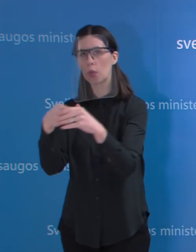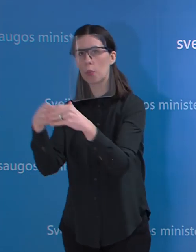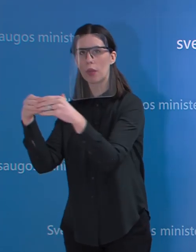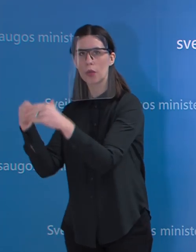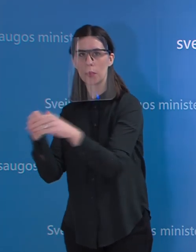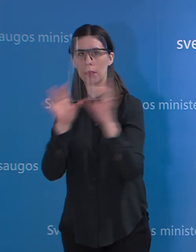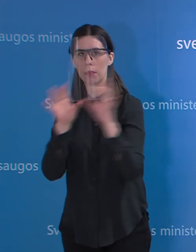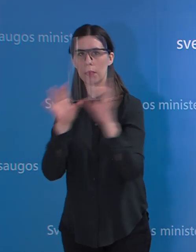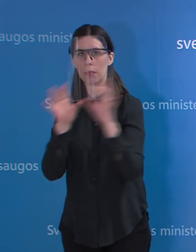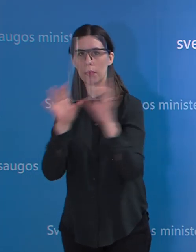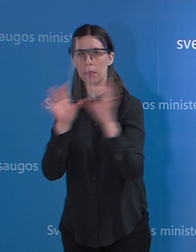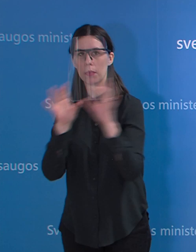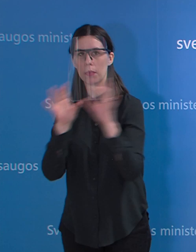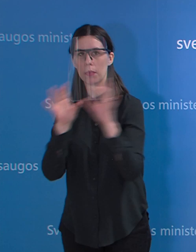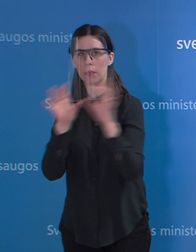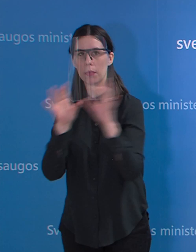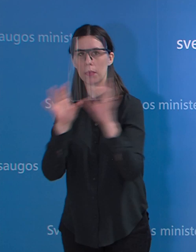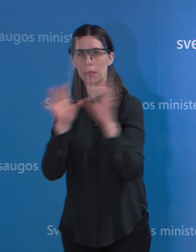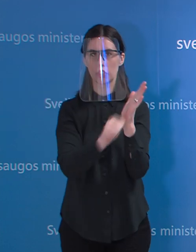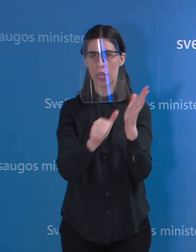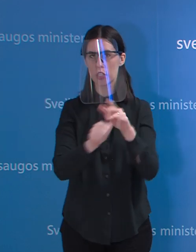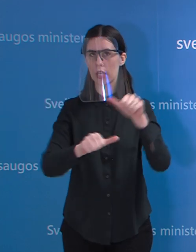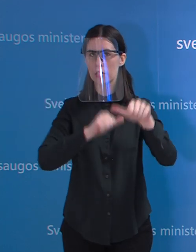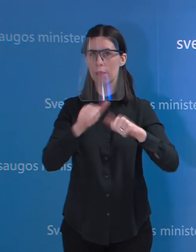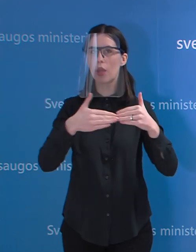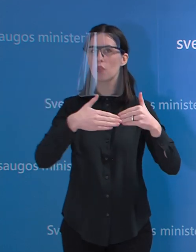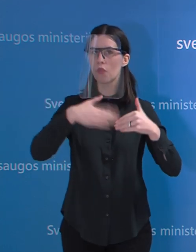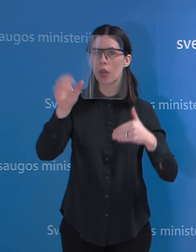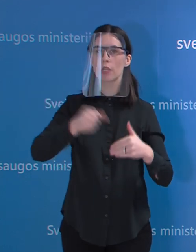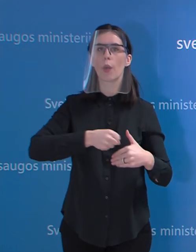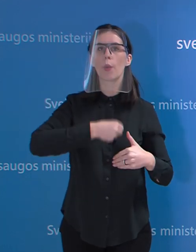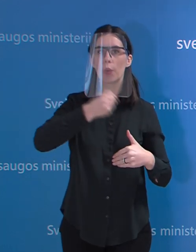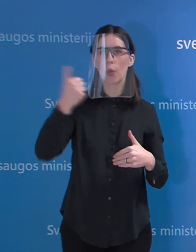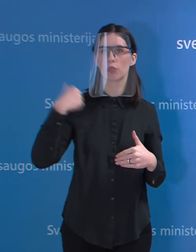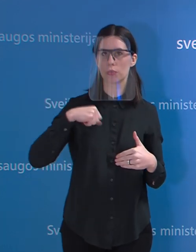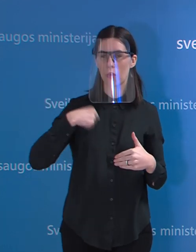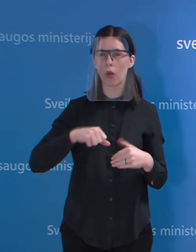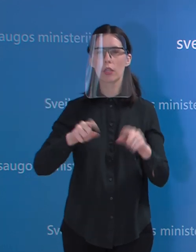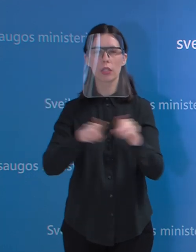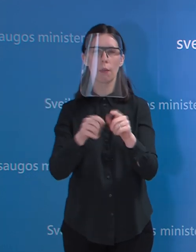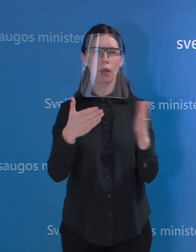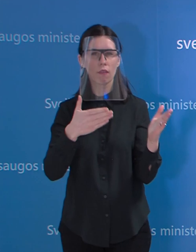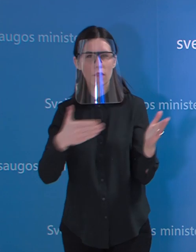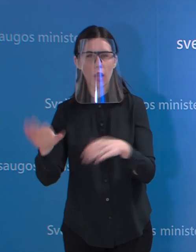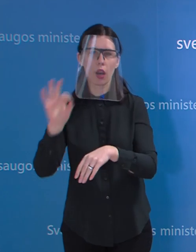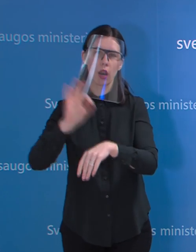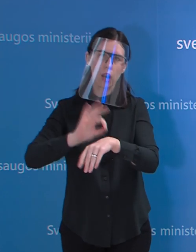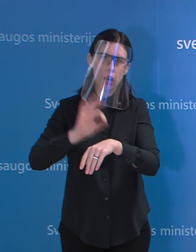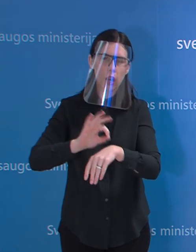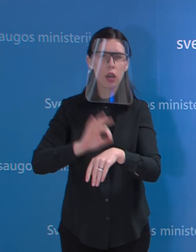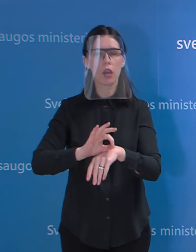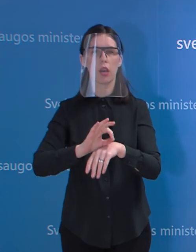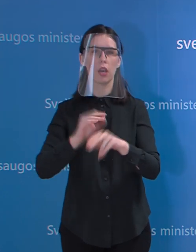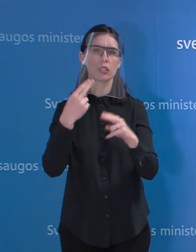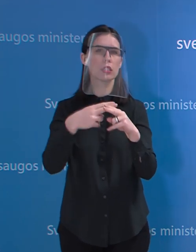pakartoti, kad vyresniniai 60 metų amžiaus ir lietinėmis lygomis sergantis pacientai. Tai lietinės lygos yra,